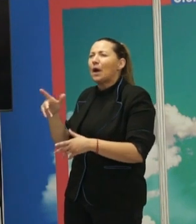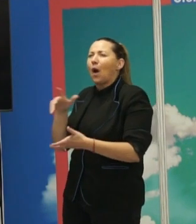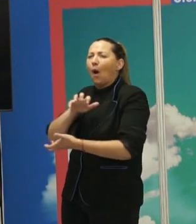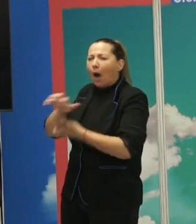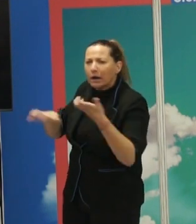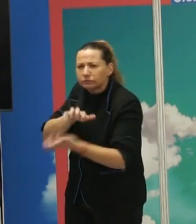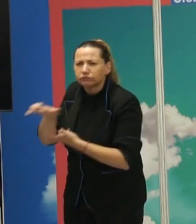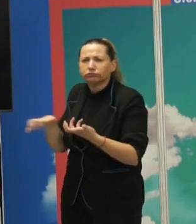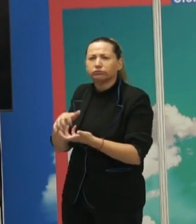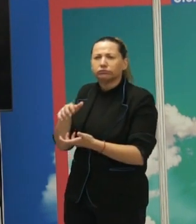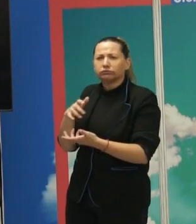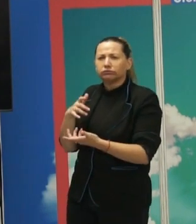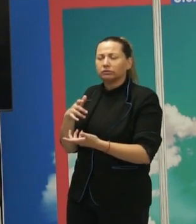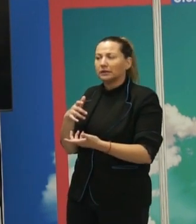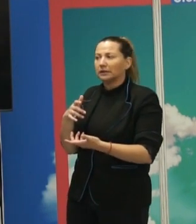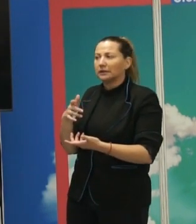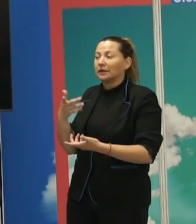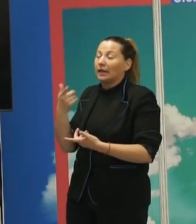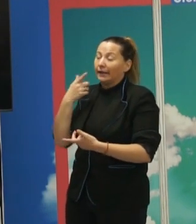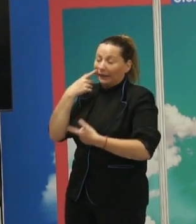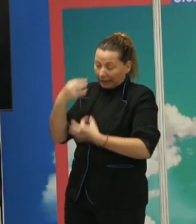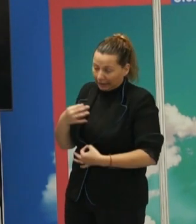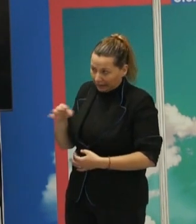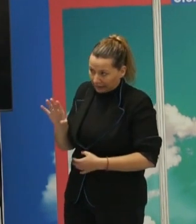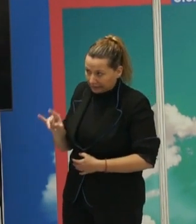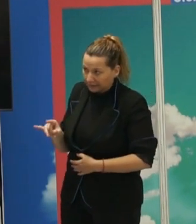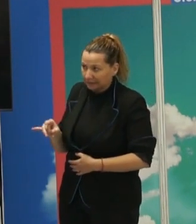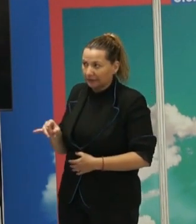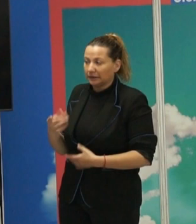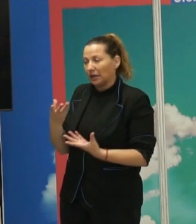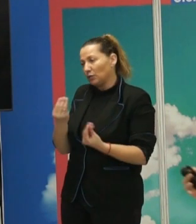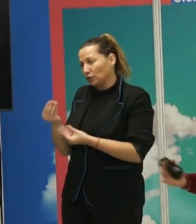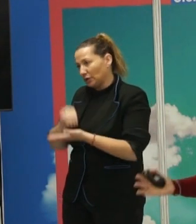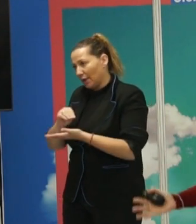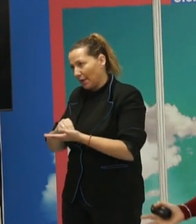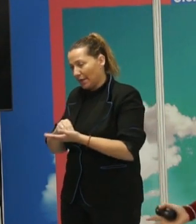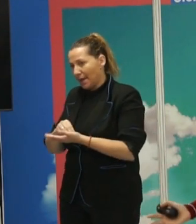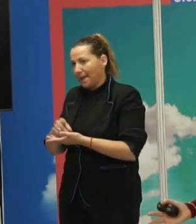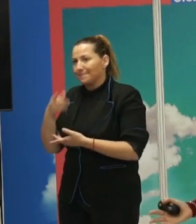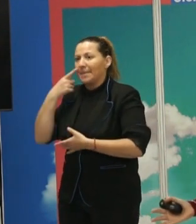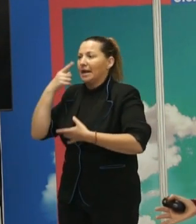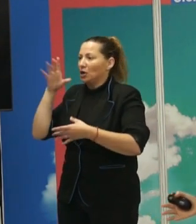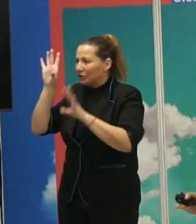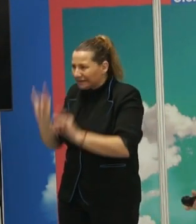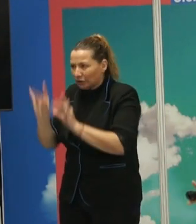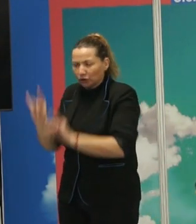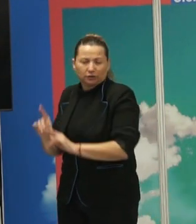agresiva de la identidad que, desgraciadamente, es cierta y que muchas veces se produce. Pero que, insisto, no tiene por qué ser siempre.